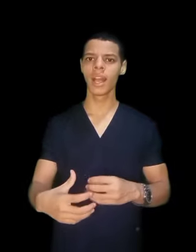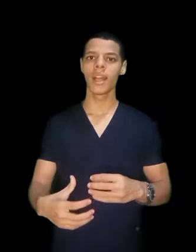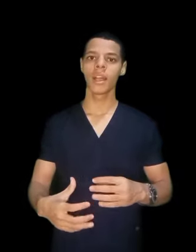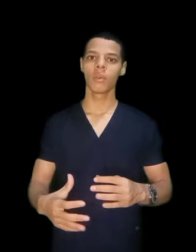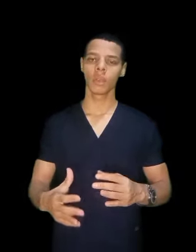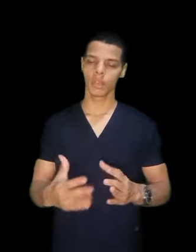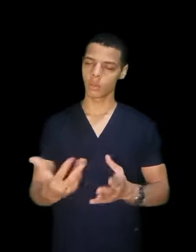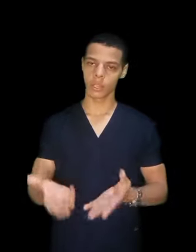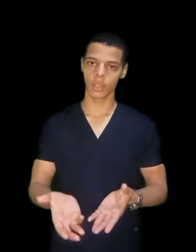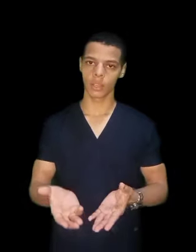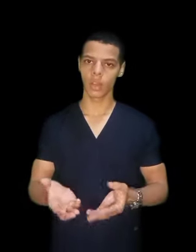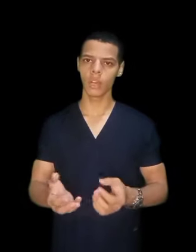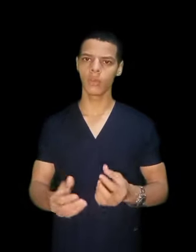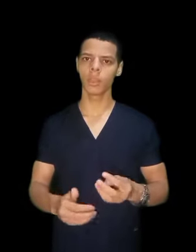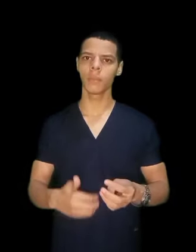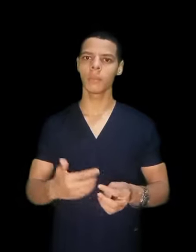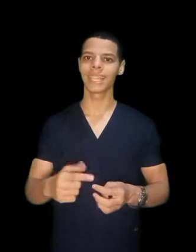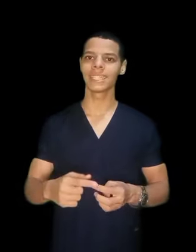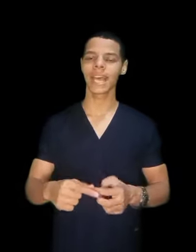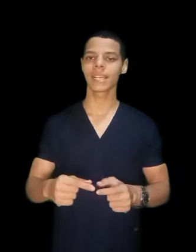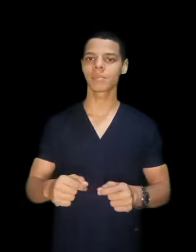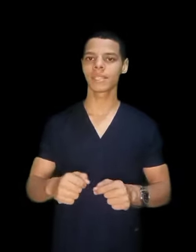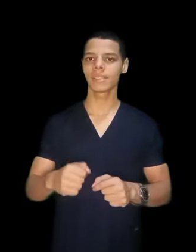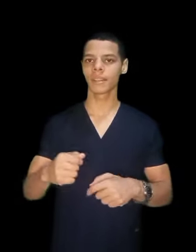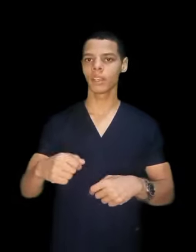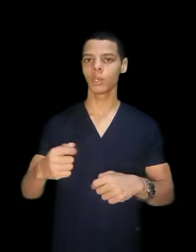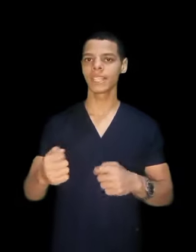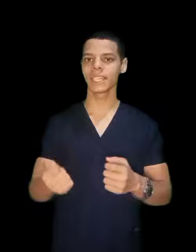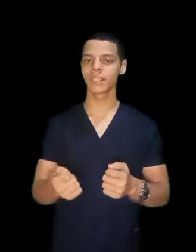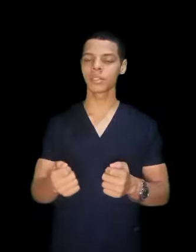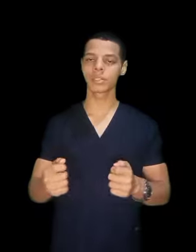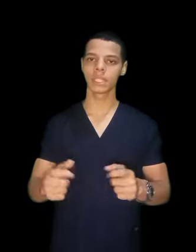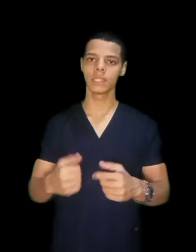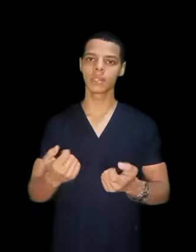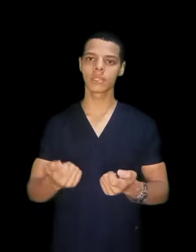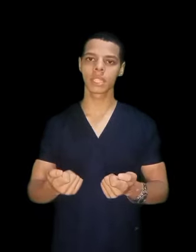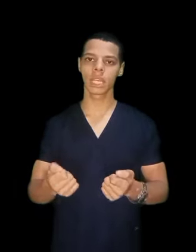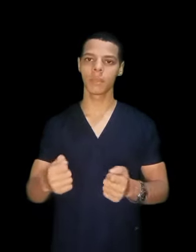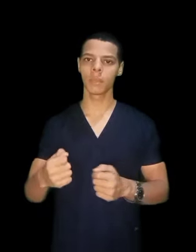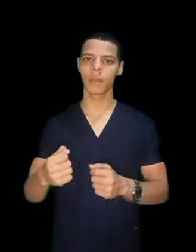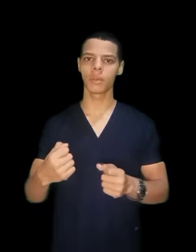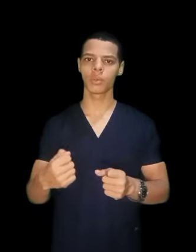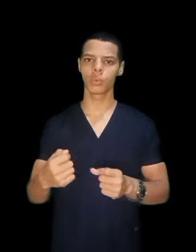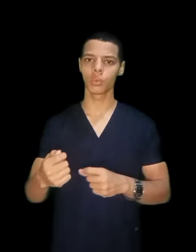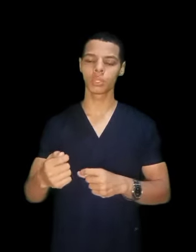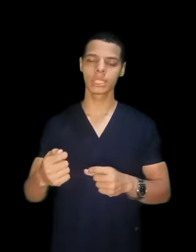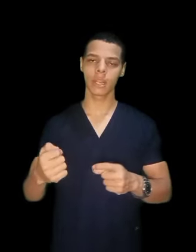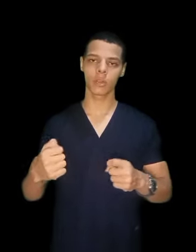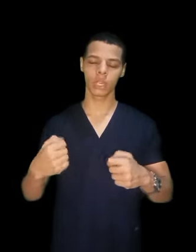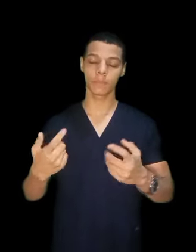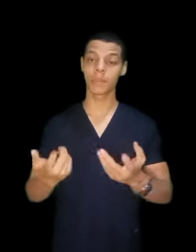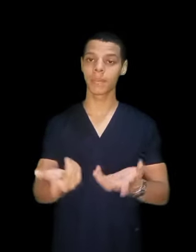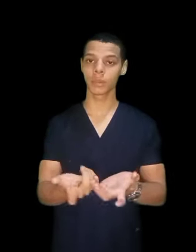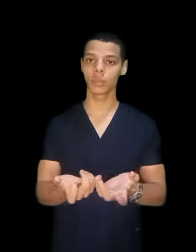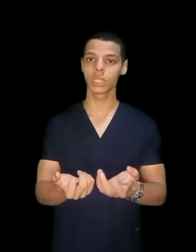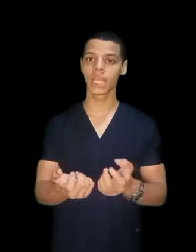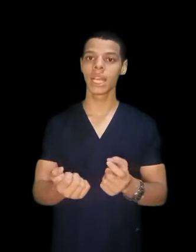اللي هو الجراح وعندنا حاليا اسمها circulating nurse النيرس اللي بيبقى موجود او اللي بتبقى موجودة